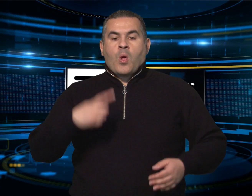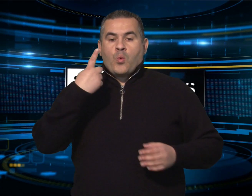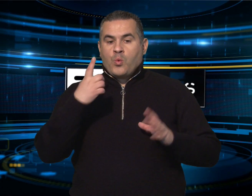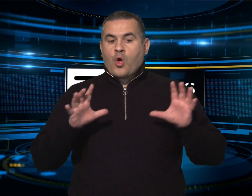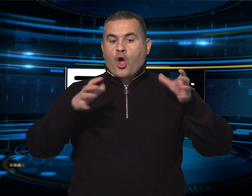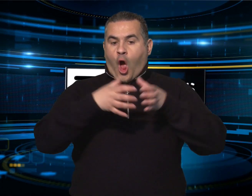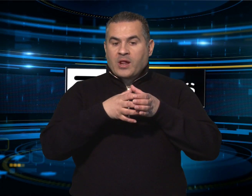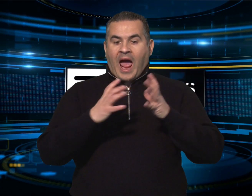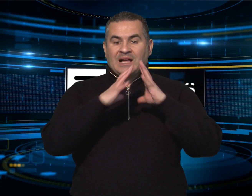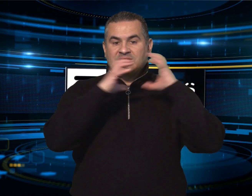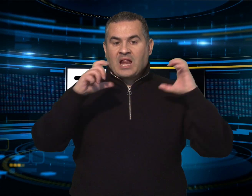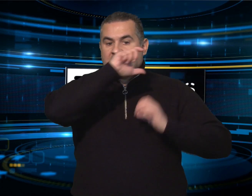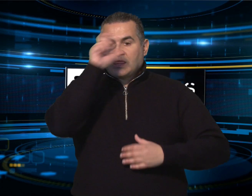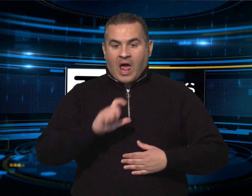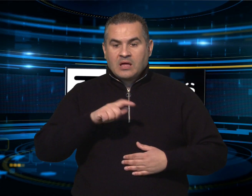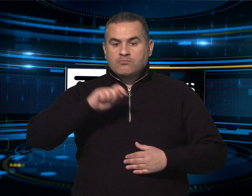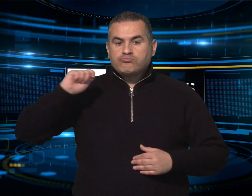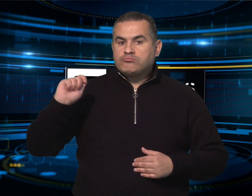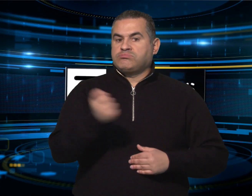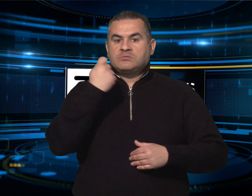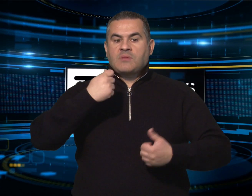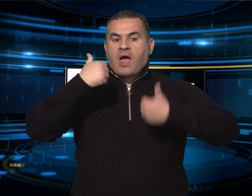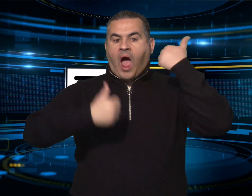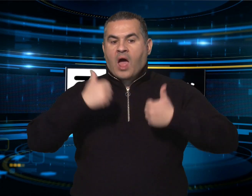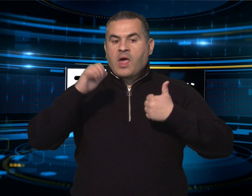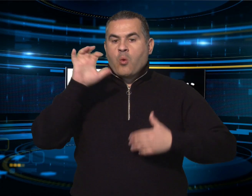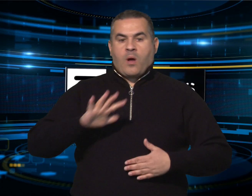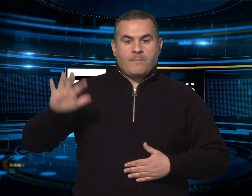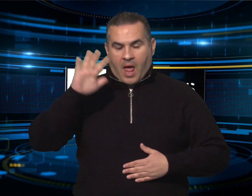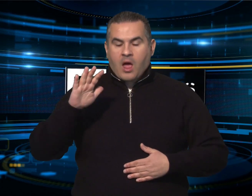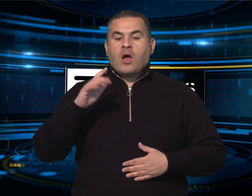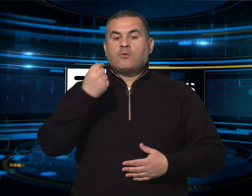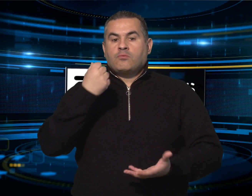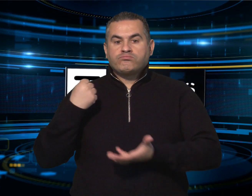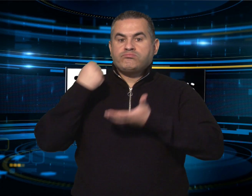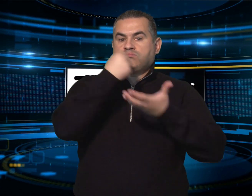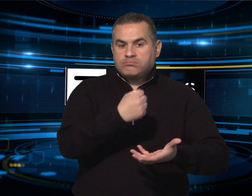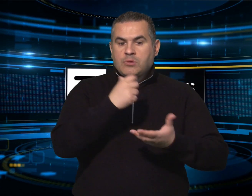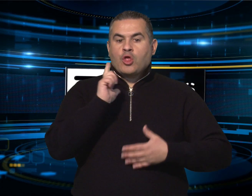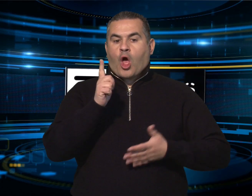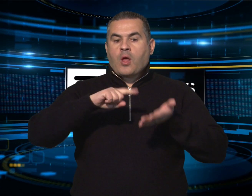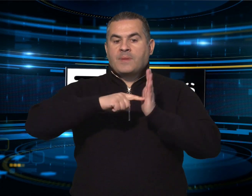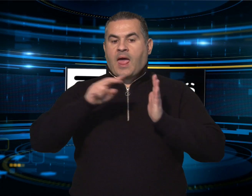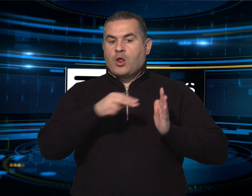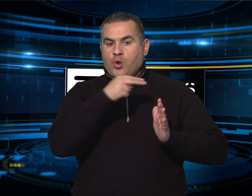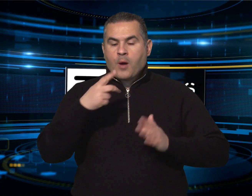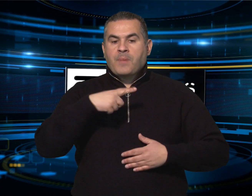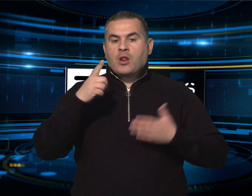Il Consorzio di Aziende Italiane si è giudicata la gara europea da oltre 12 milioni di euro per lo studio di fattibilità tecnica ed economica